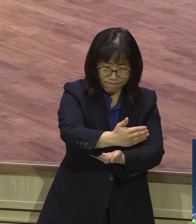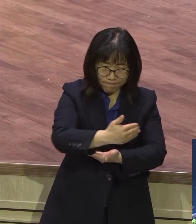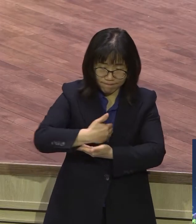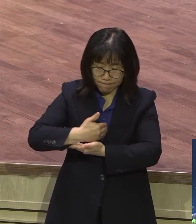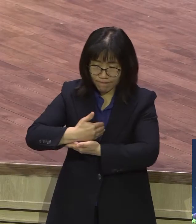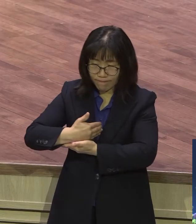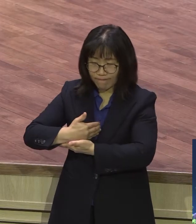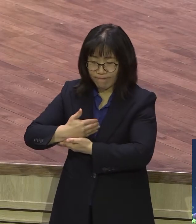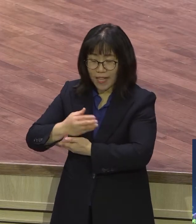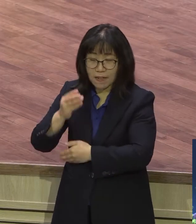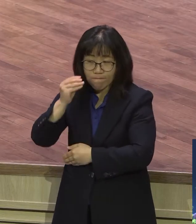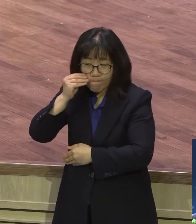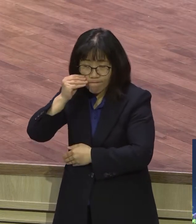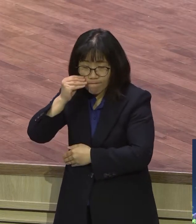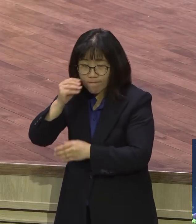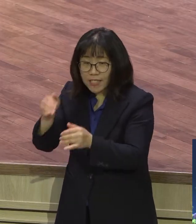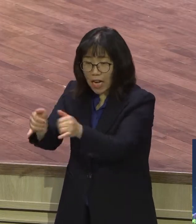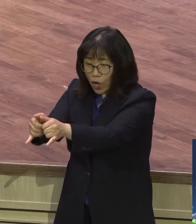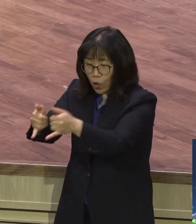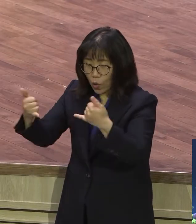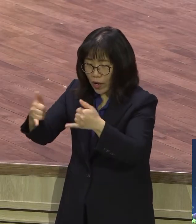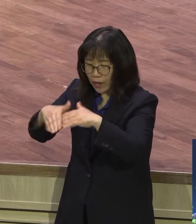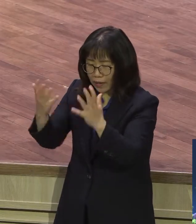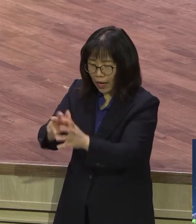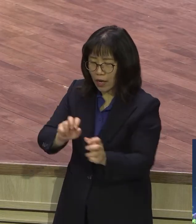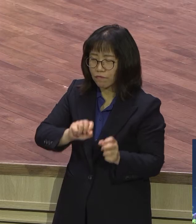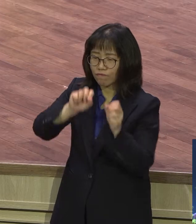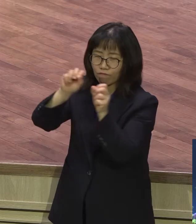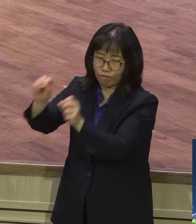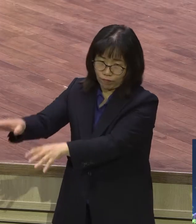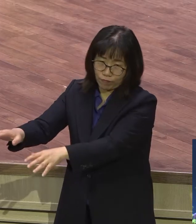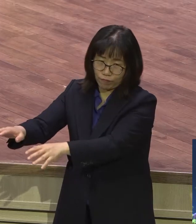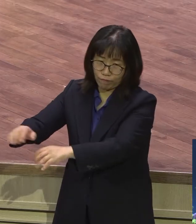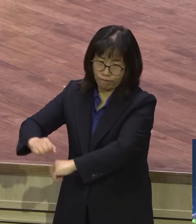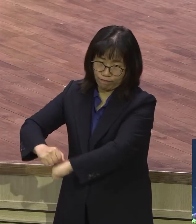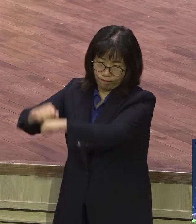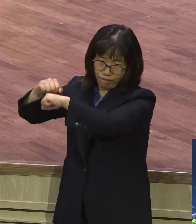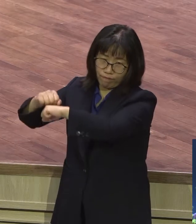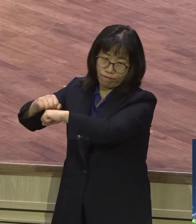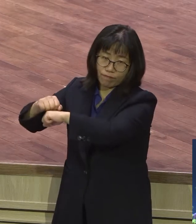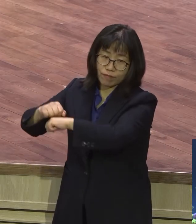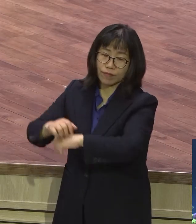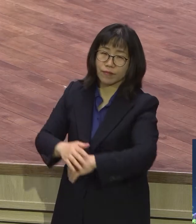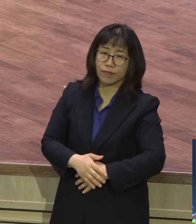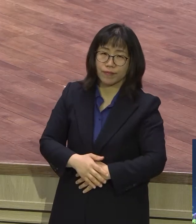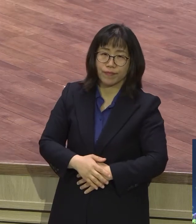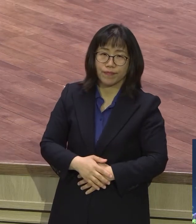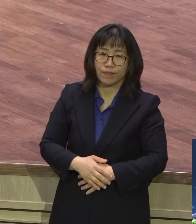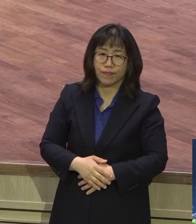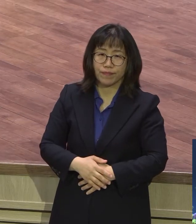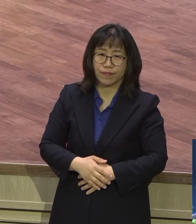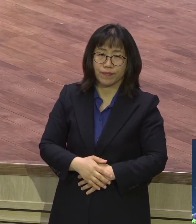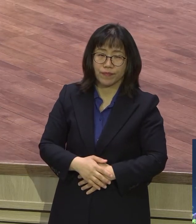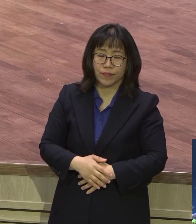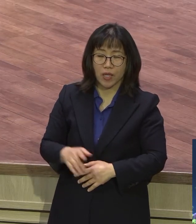추수해가지고 다 넣으면서 역사절을 볼 때 이 수장절을 초막절이라고 합니다 광야시절